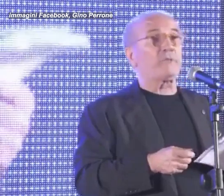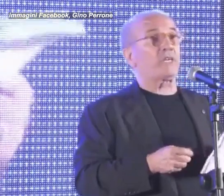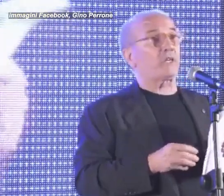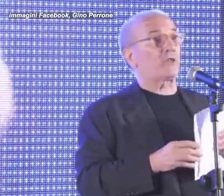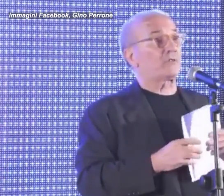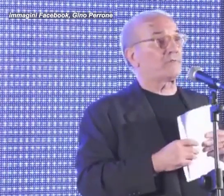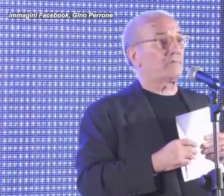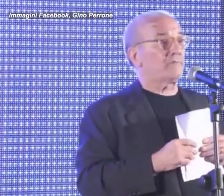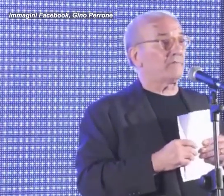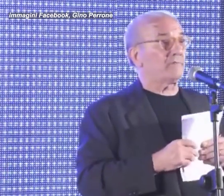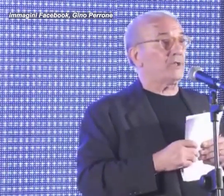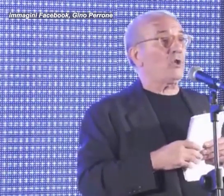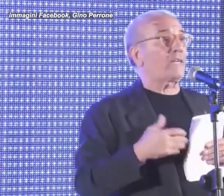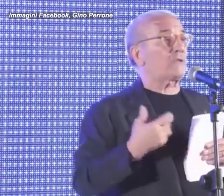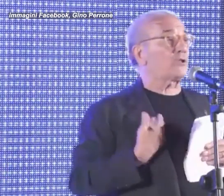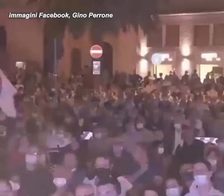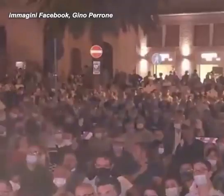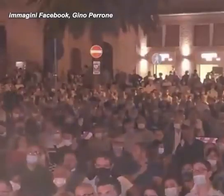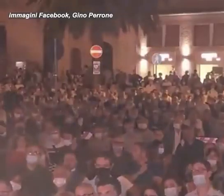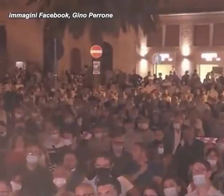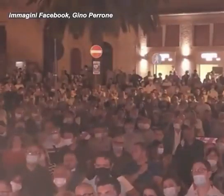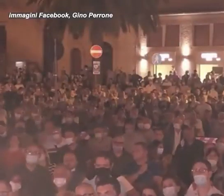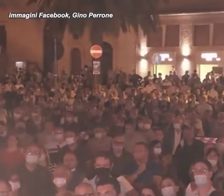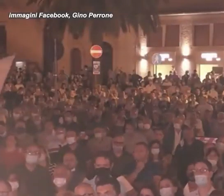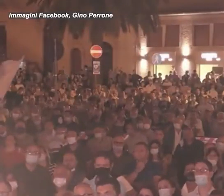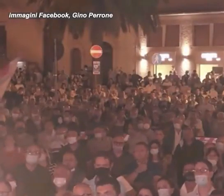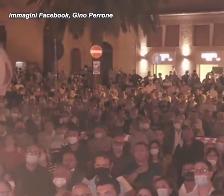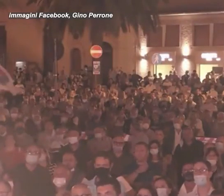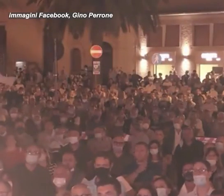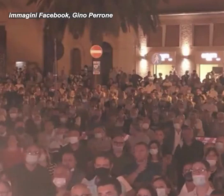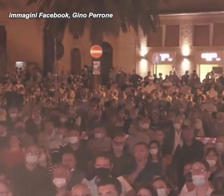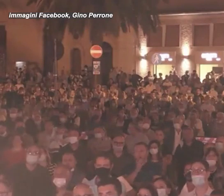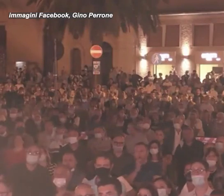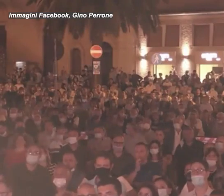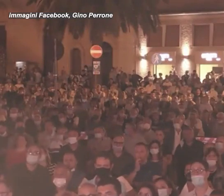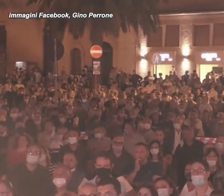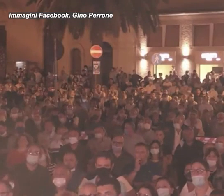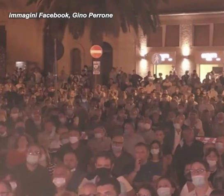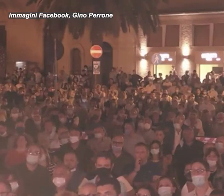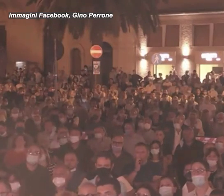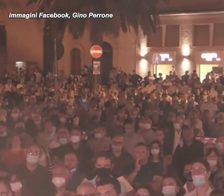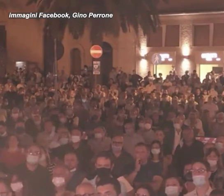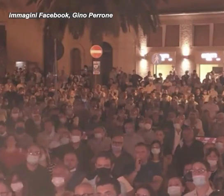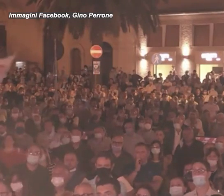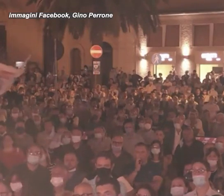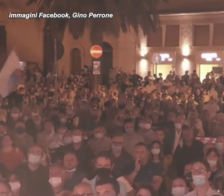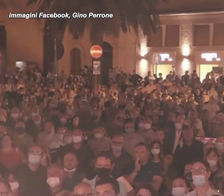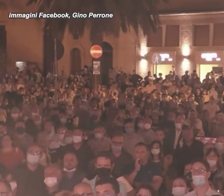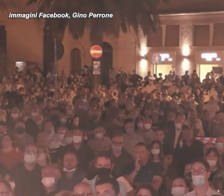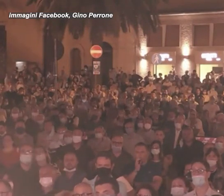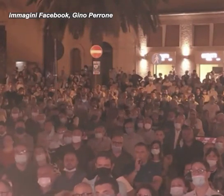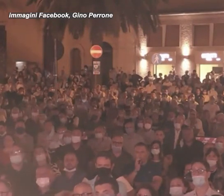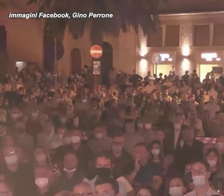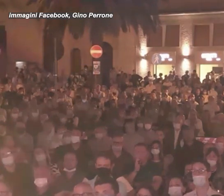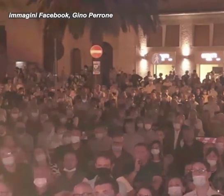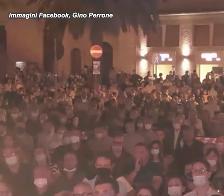Il cimitero, io vado ogni domenica mattina, è un pianto, dai tempi dove quando facemmo